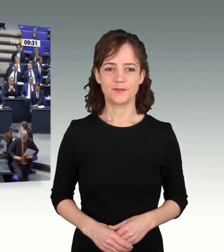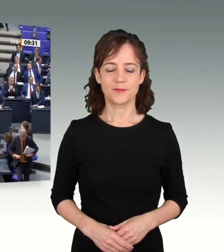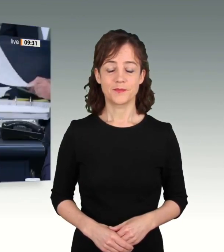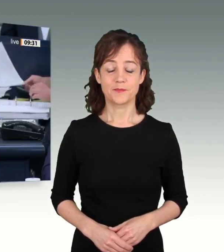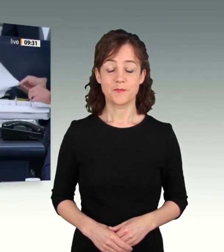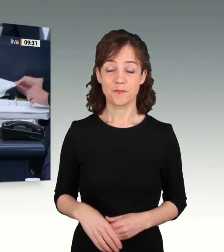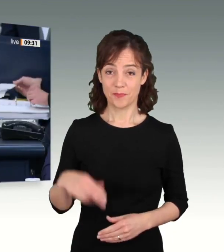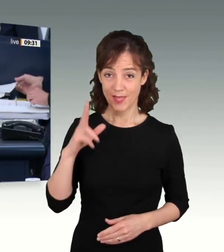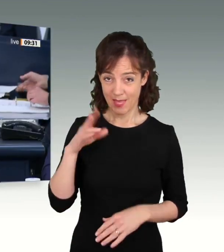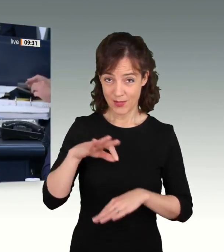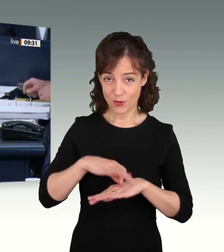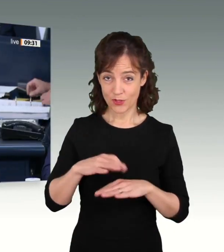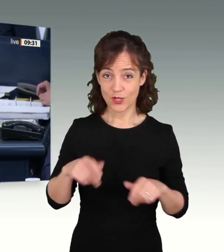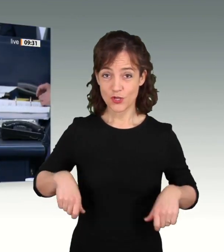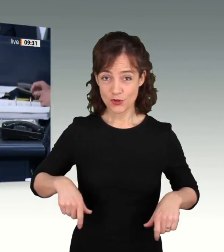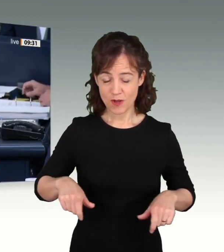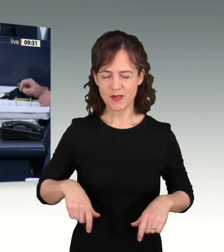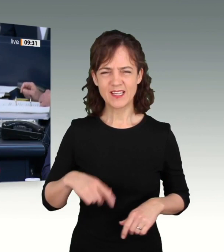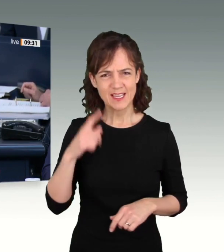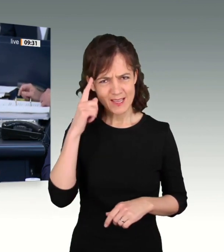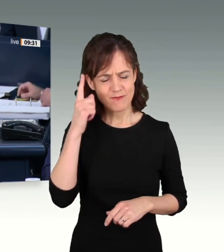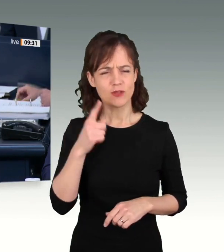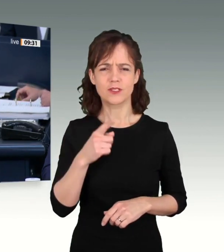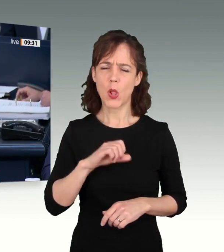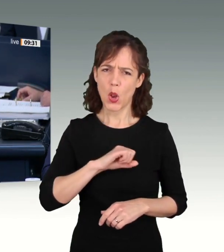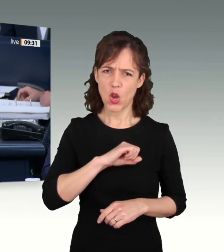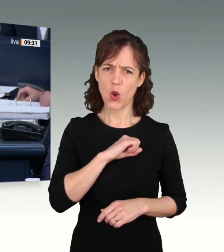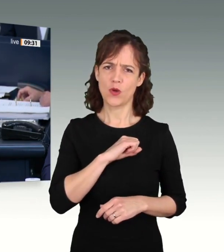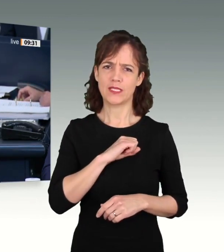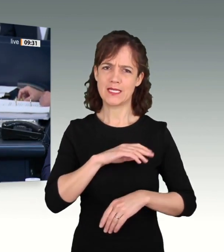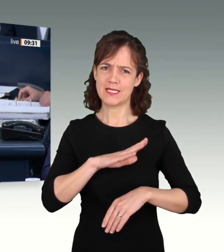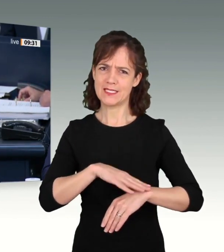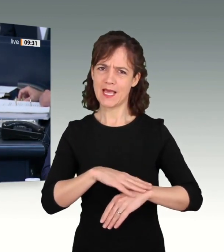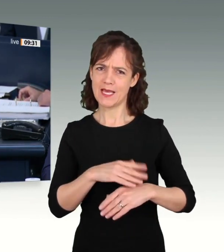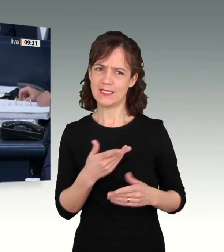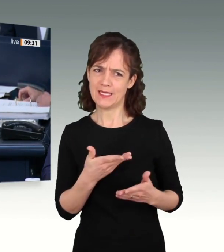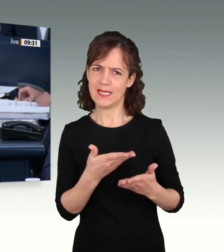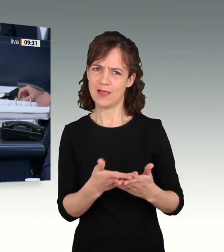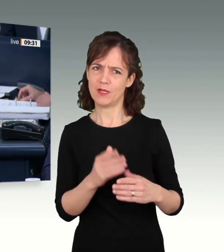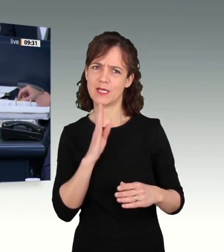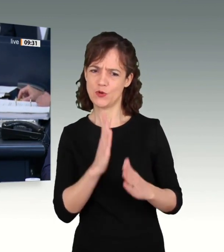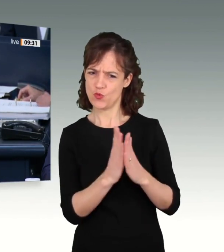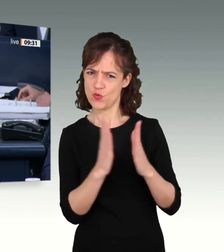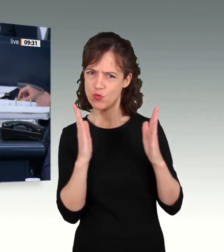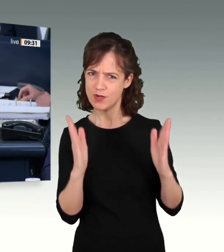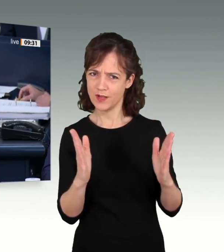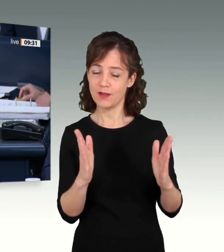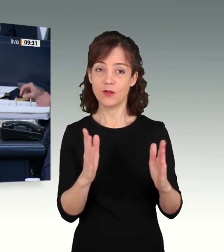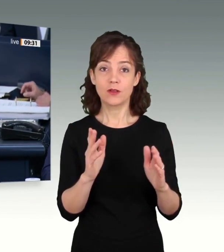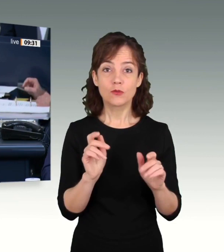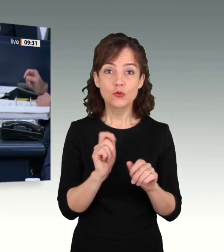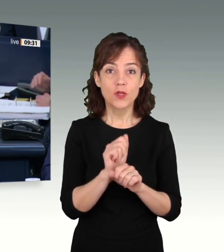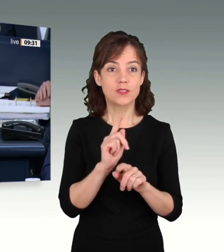Herr Dr. Schäuble, ich wusste, es lohnt sich immer, Ihnen Redezeit einzuräumen. Und Sie haben sich auch an die Zeitkontingente gehalten, auch das